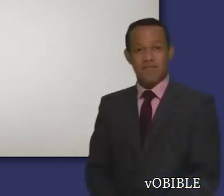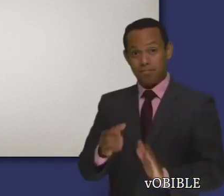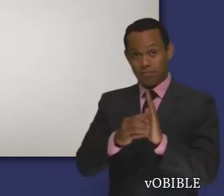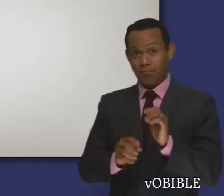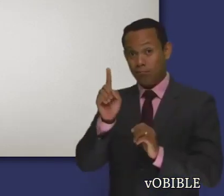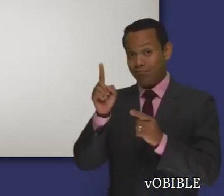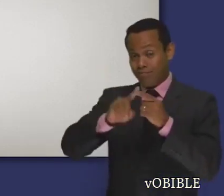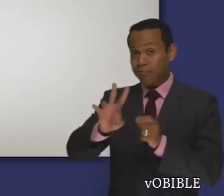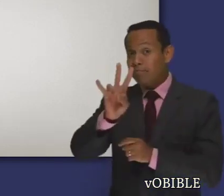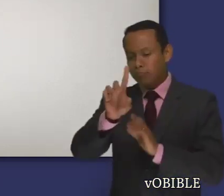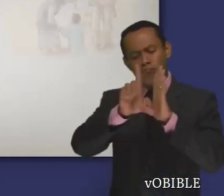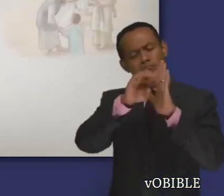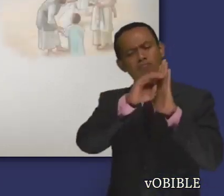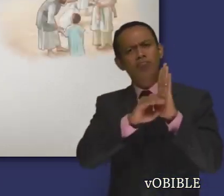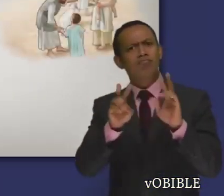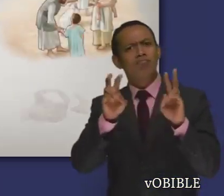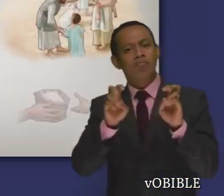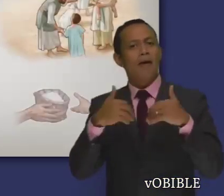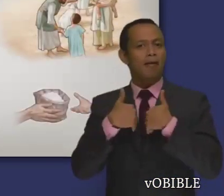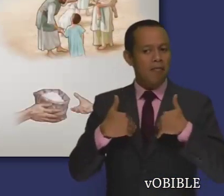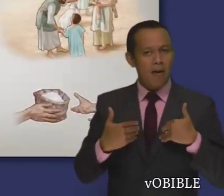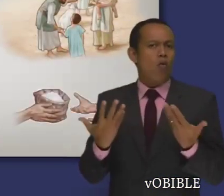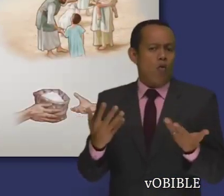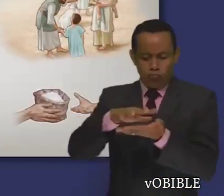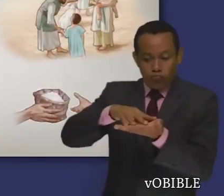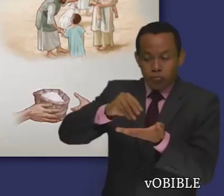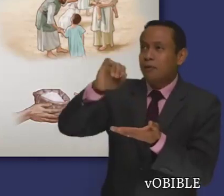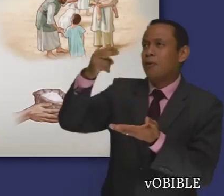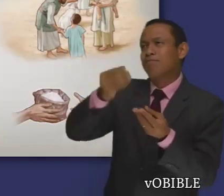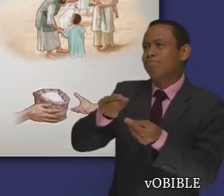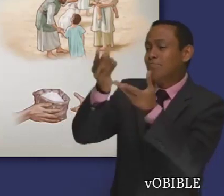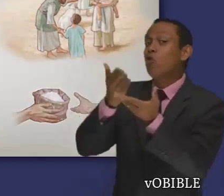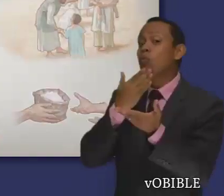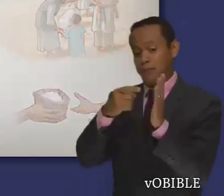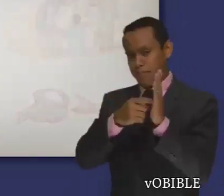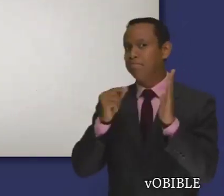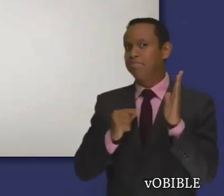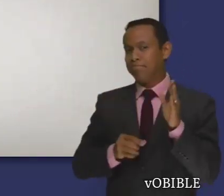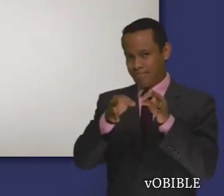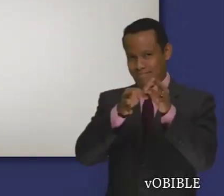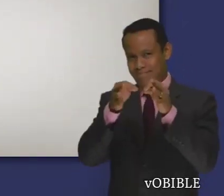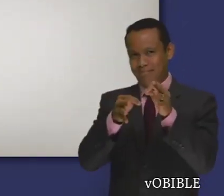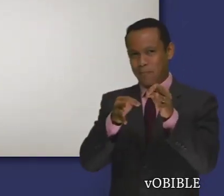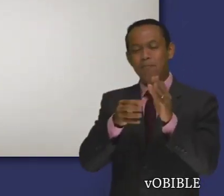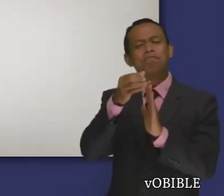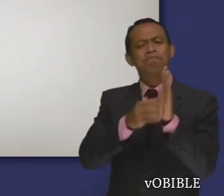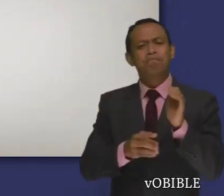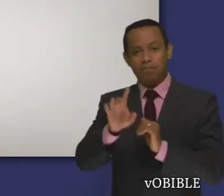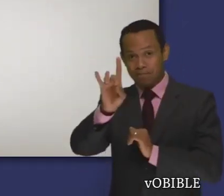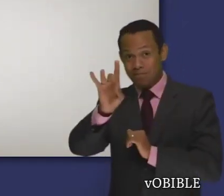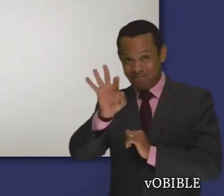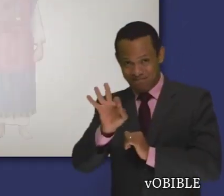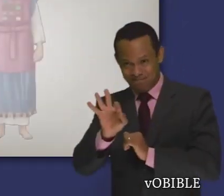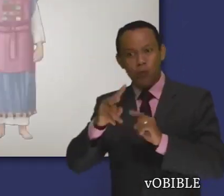Los capítulos 1 a 7 nos hablan de las leyes sobre las ofrendas que se hacían a Jehová. Los capítulos 8 y